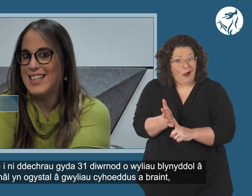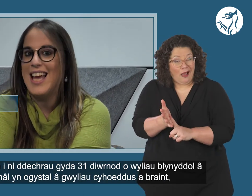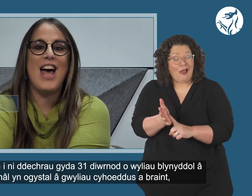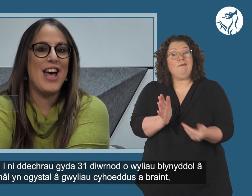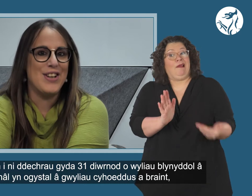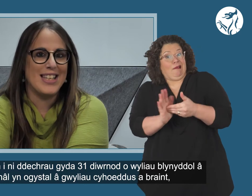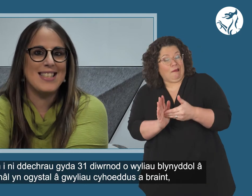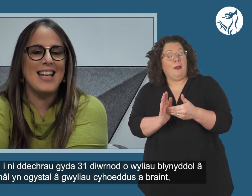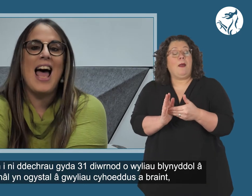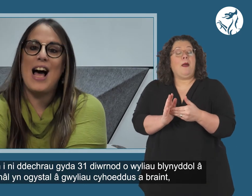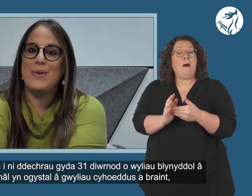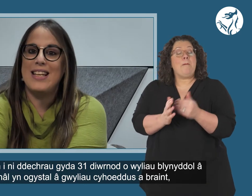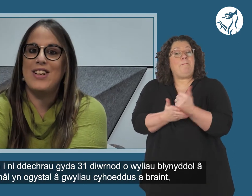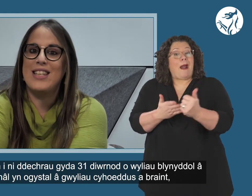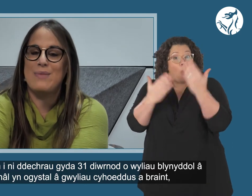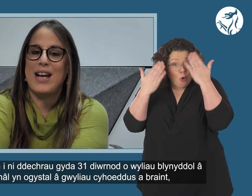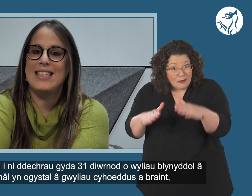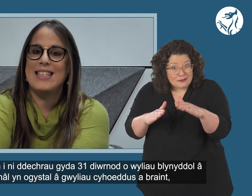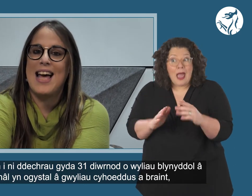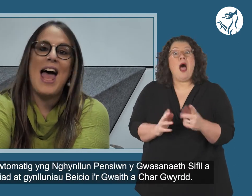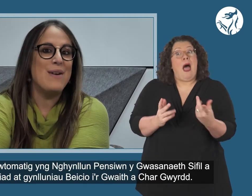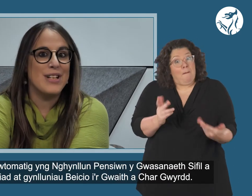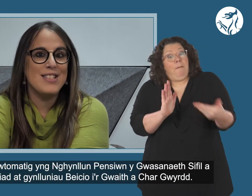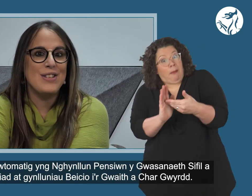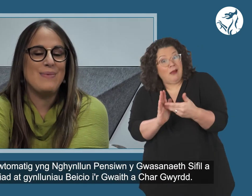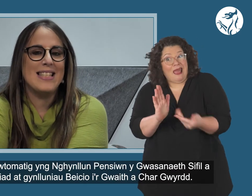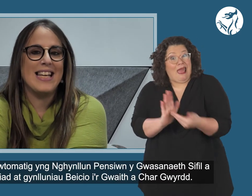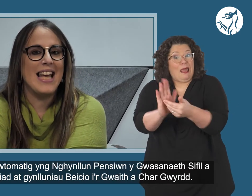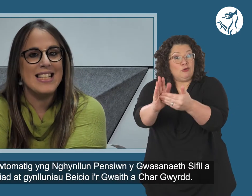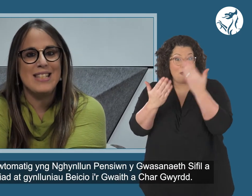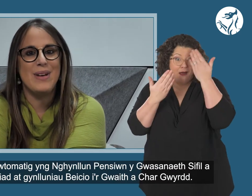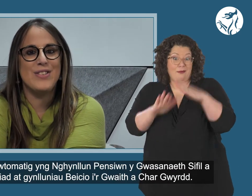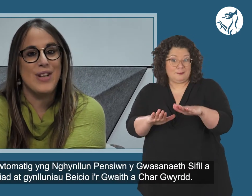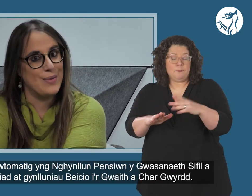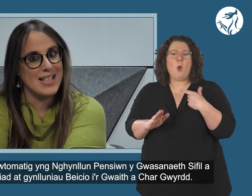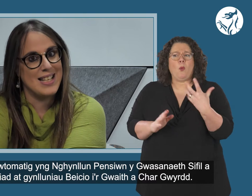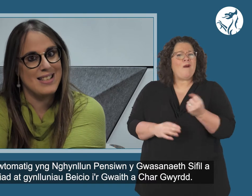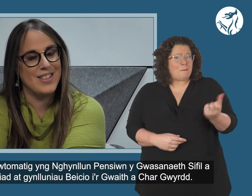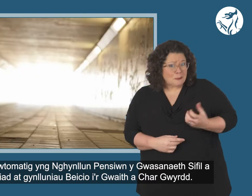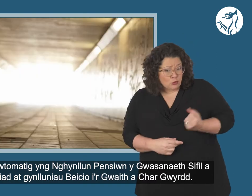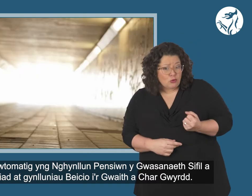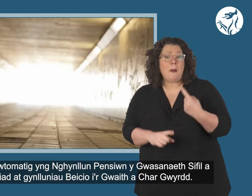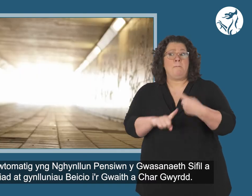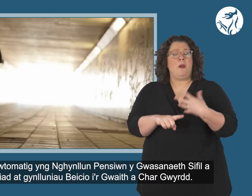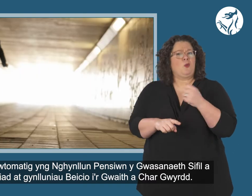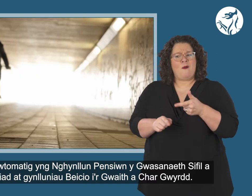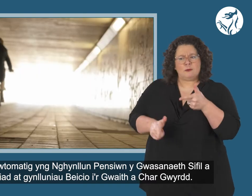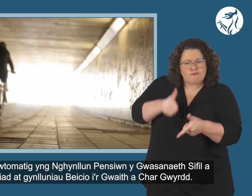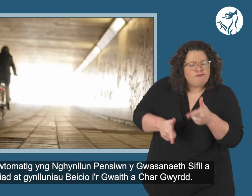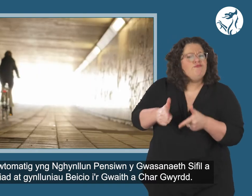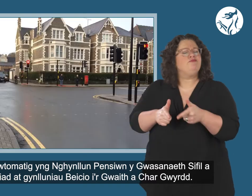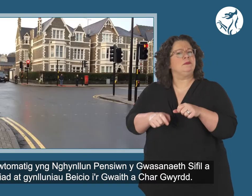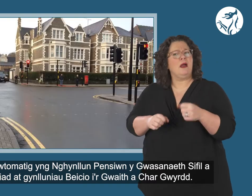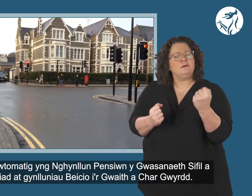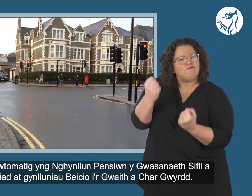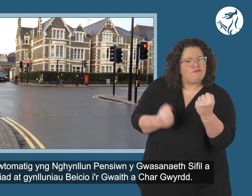athal, enogestal, a gwiliau gechoeddus y braint, ymrystri automatic yn henllun pensiwn y gwasanae sifil, a menediad at